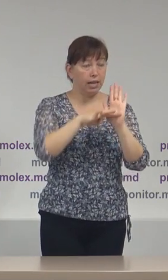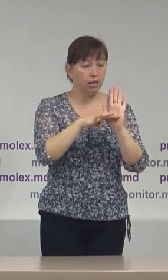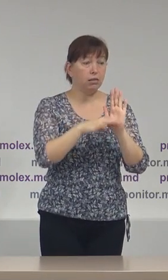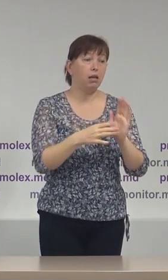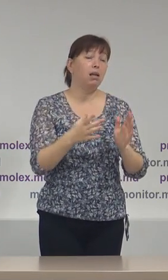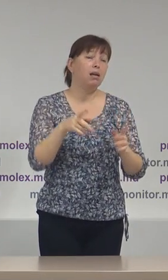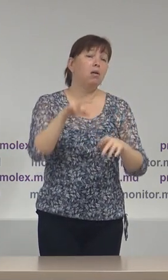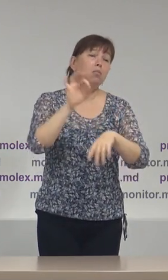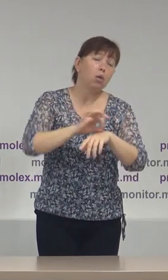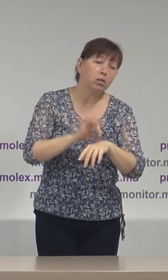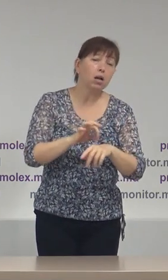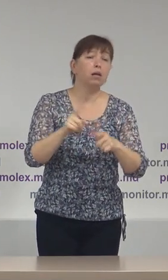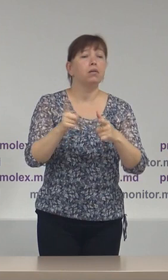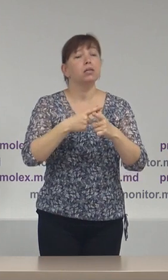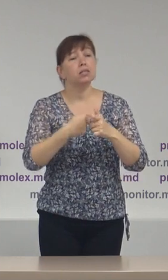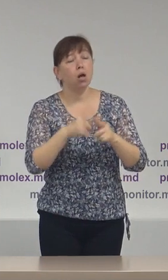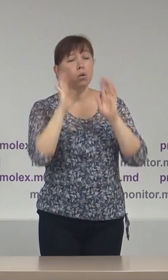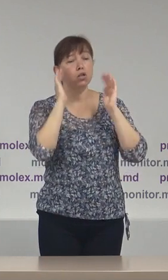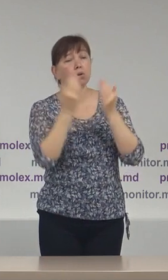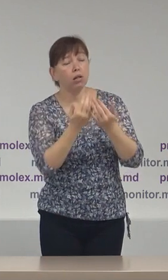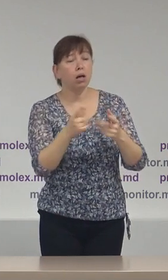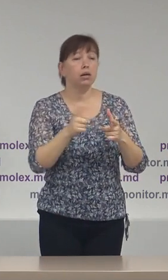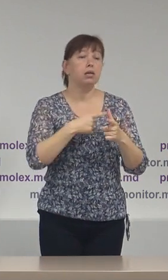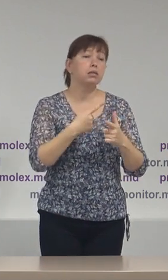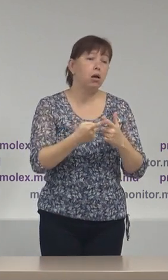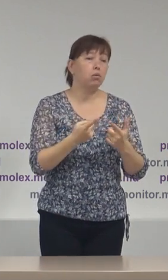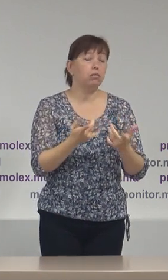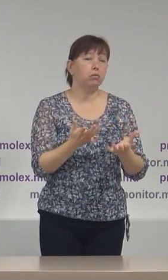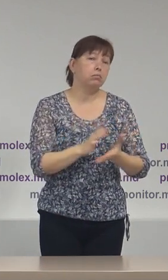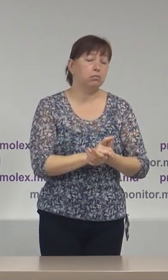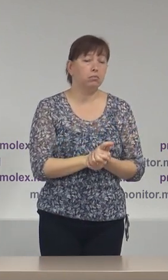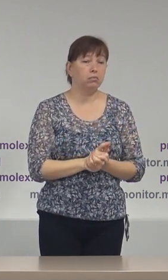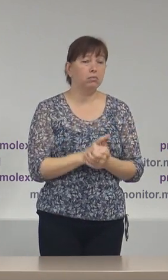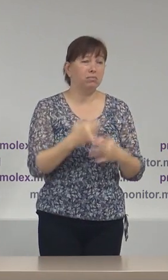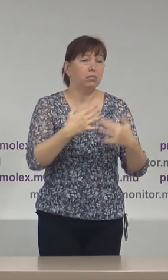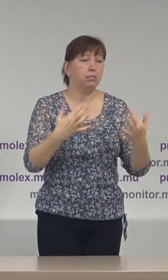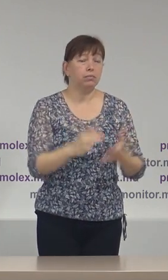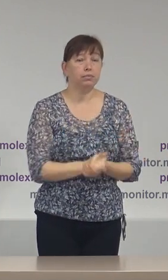persoană contactată, fie persoană în autoizolare, fie persoană bolnavă a COVID-19.